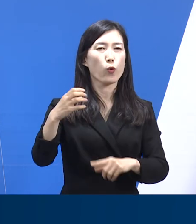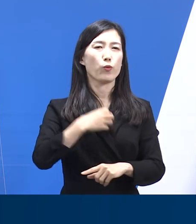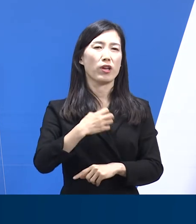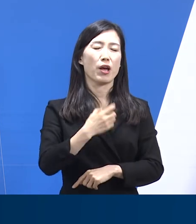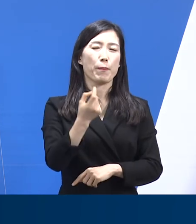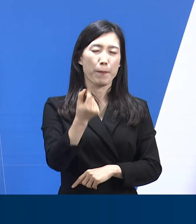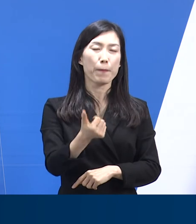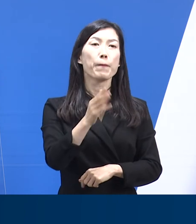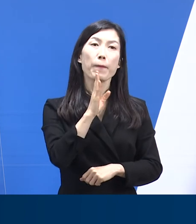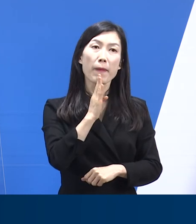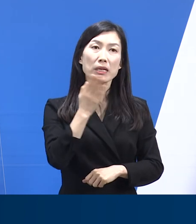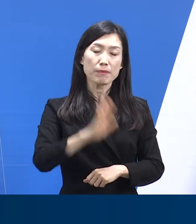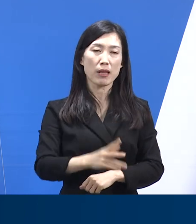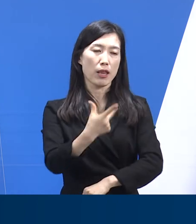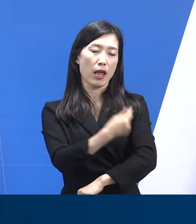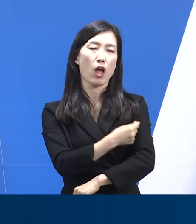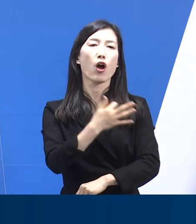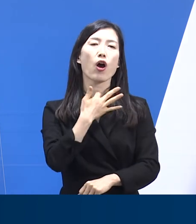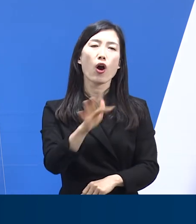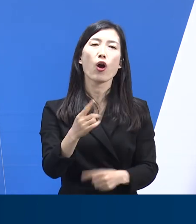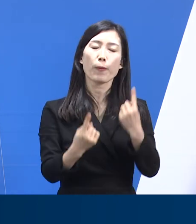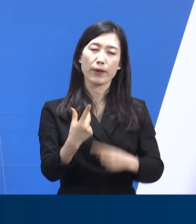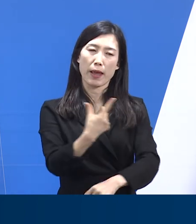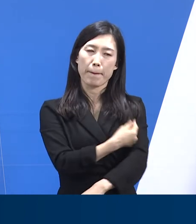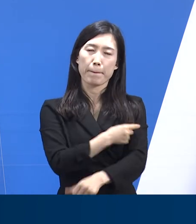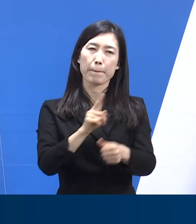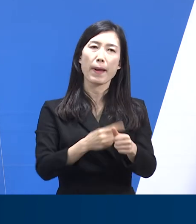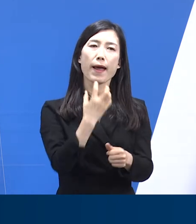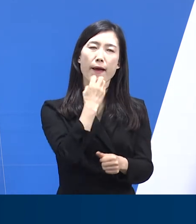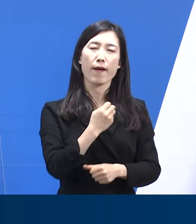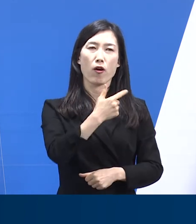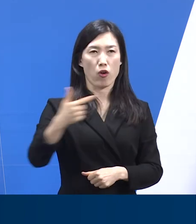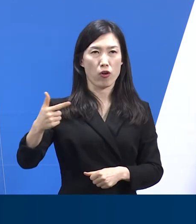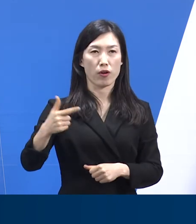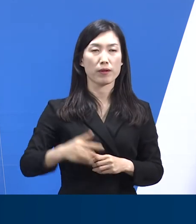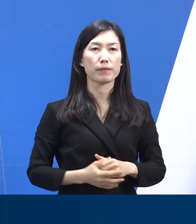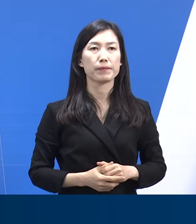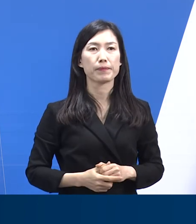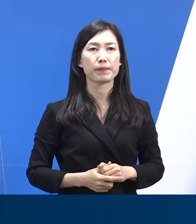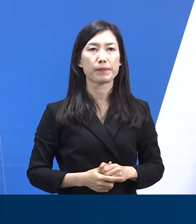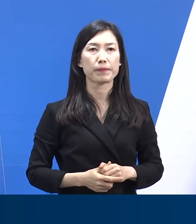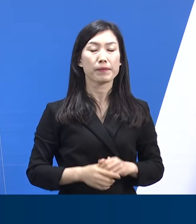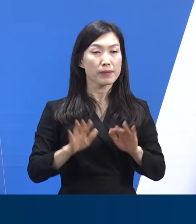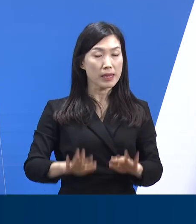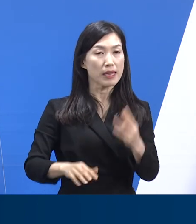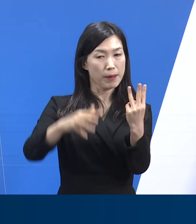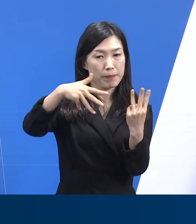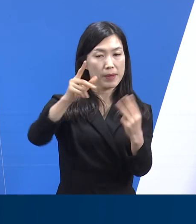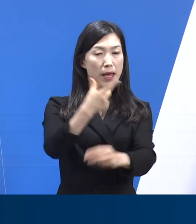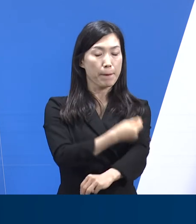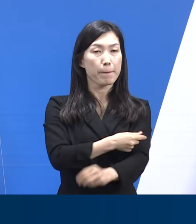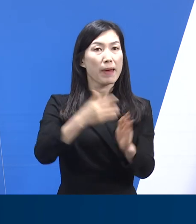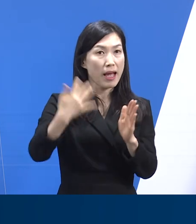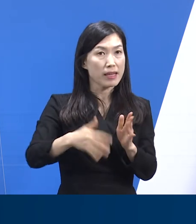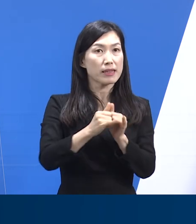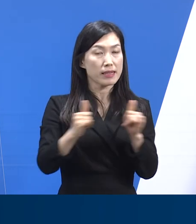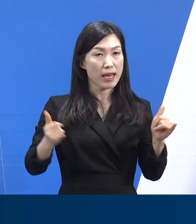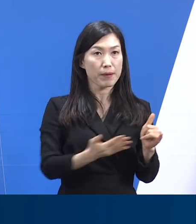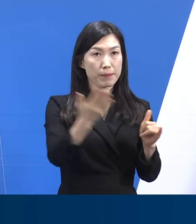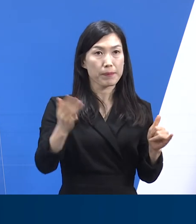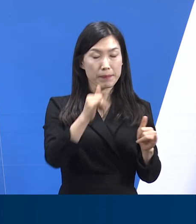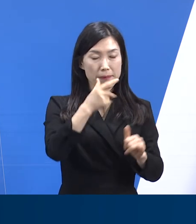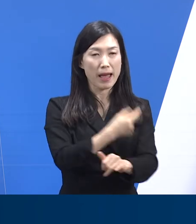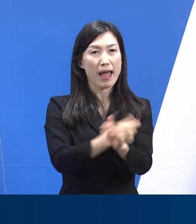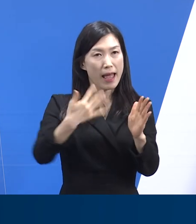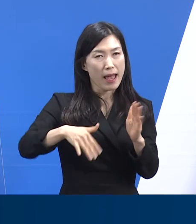접종으로 얻는 이익은 분명하게 확인되고 있습니다. 아직 3차 접종에 참여하지 않은 도민여러분들께서는